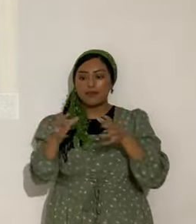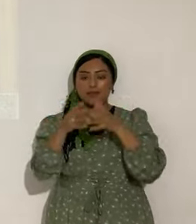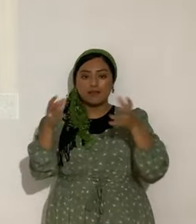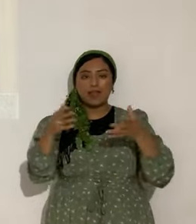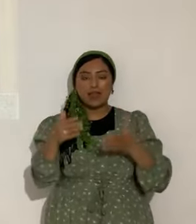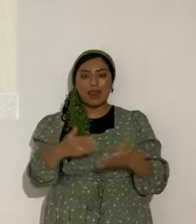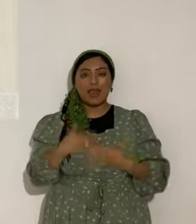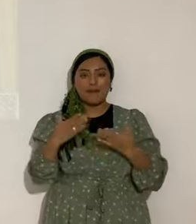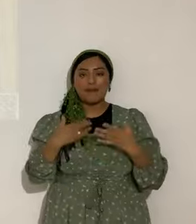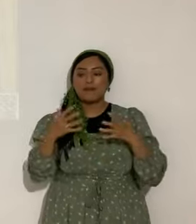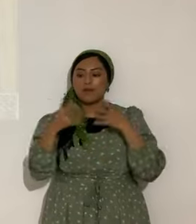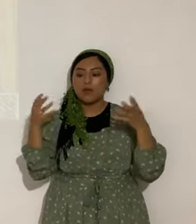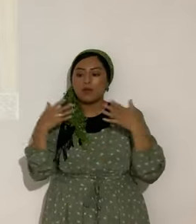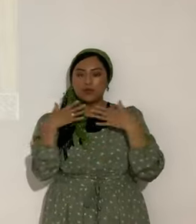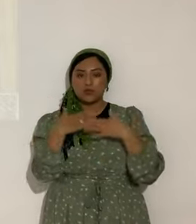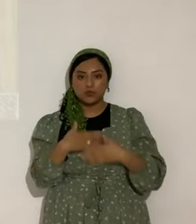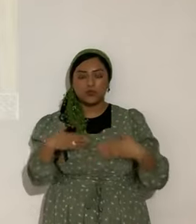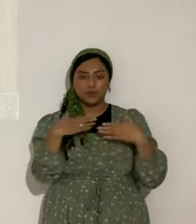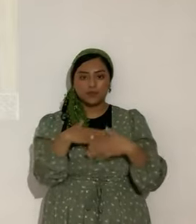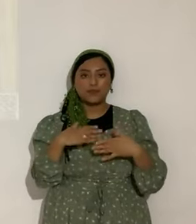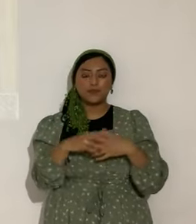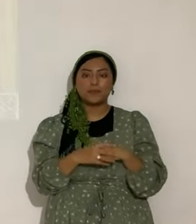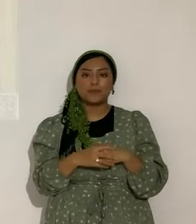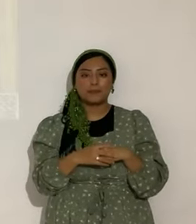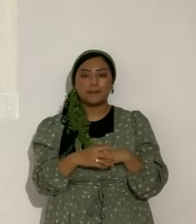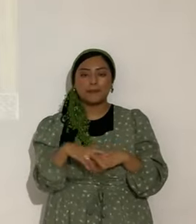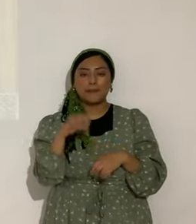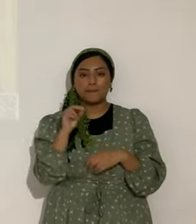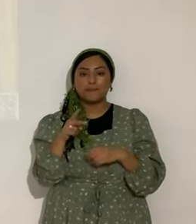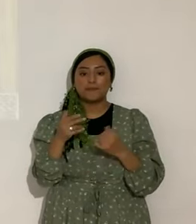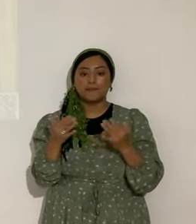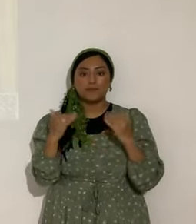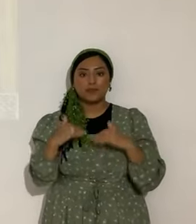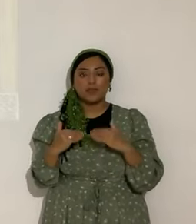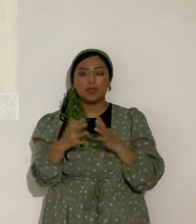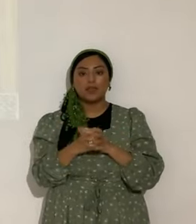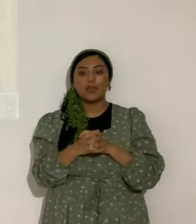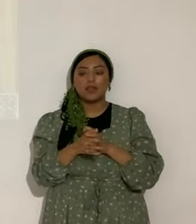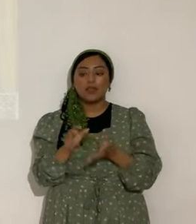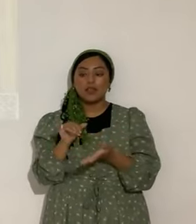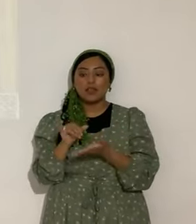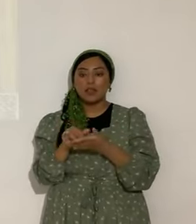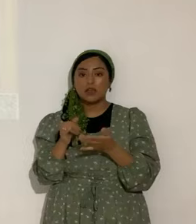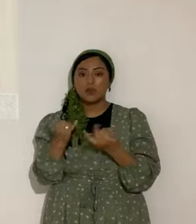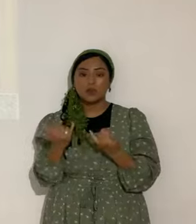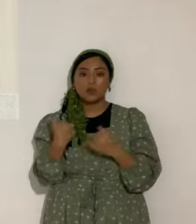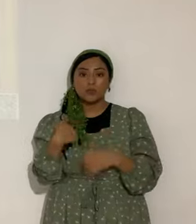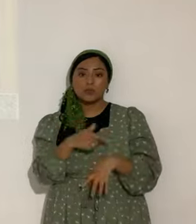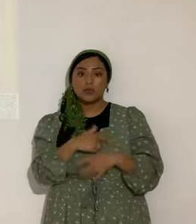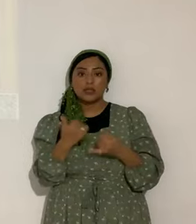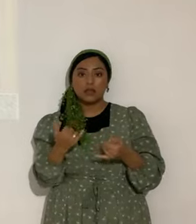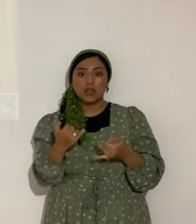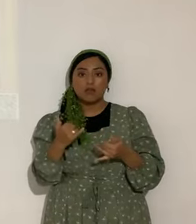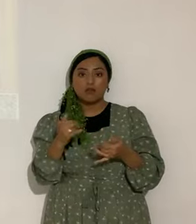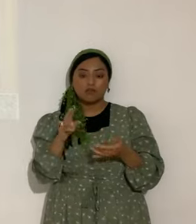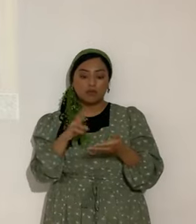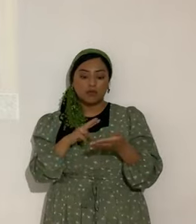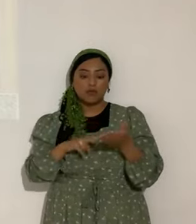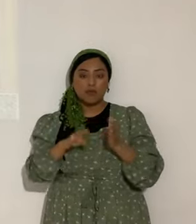contento. Muy gozoso. Bueno. Entonces. Esto, hermanos, que estamos leyendo aquí en la Biblia. En Proverbios 16